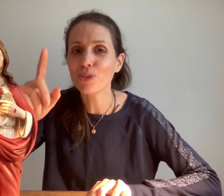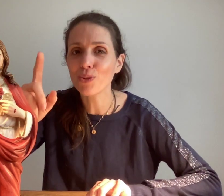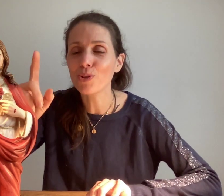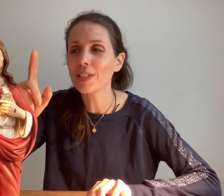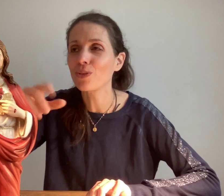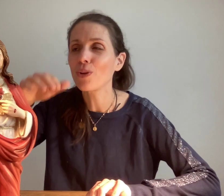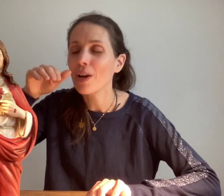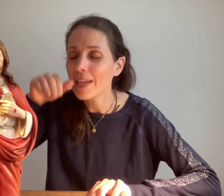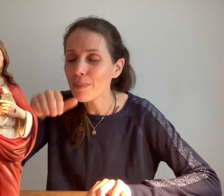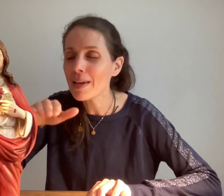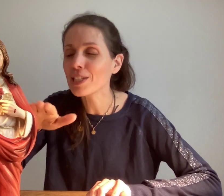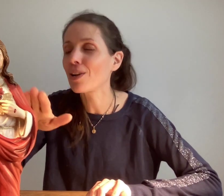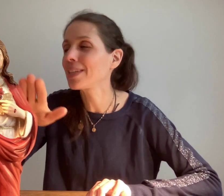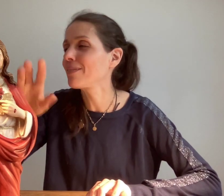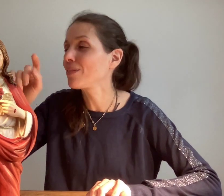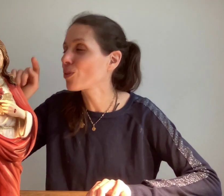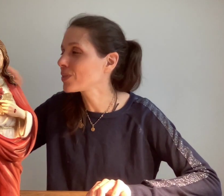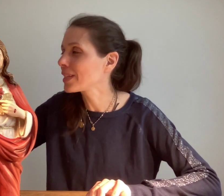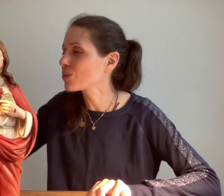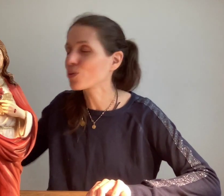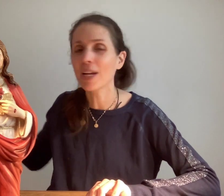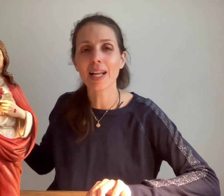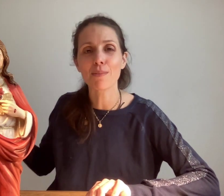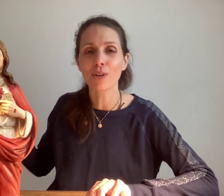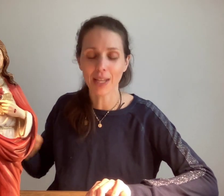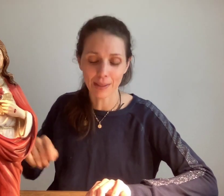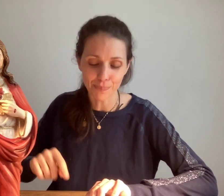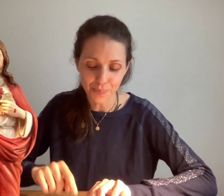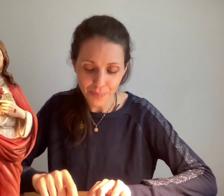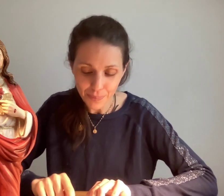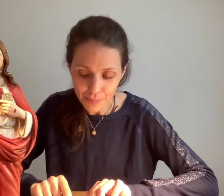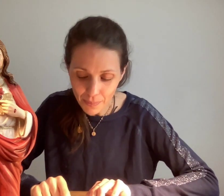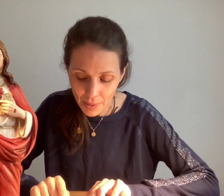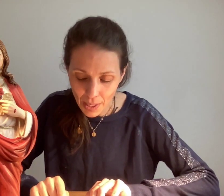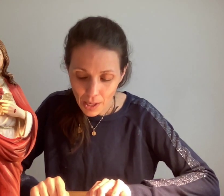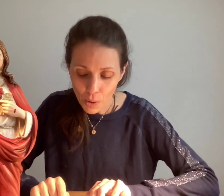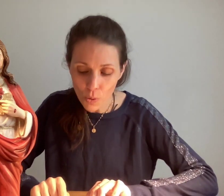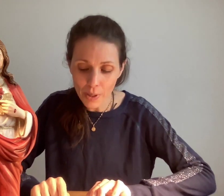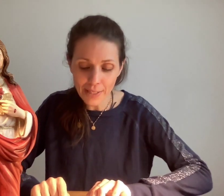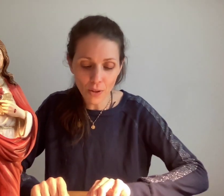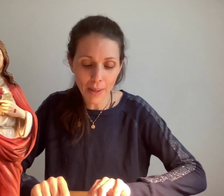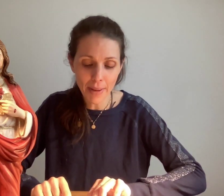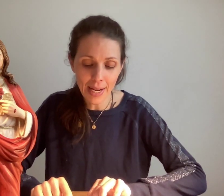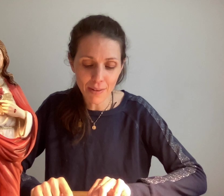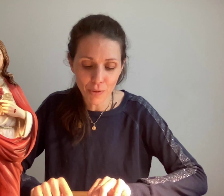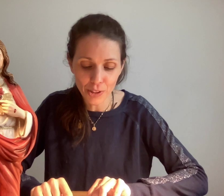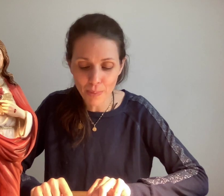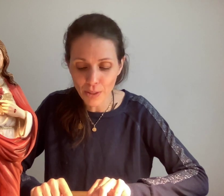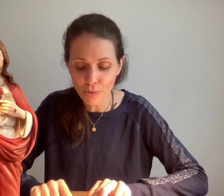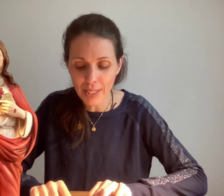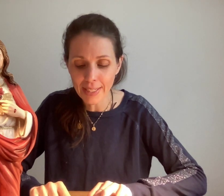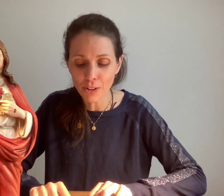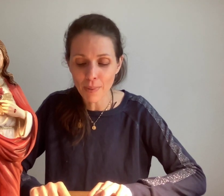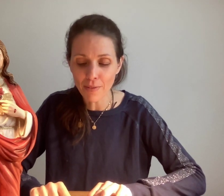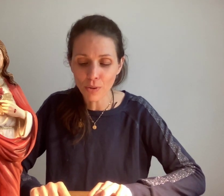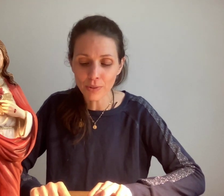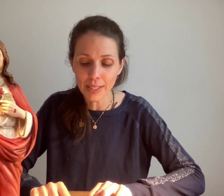ceux de Jésus, immergés dans la divine volonté sur chaque élément créé. Oh, quelle sera belle la voix de ma nouvelle née dans ma volonté,